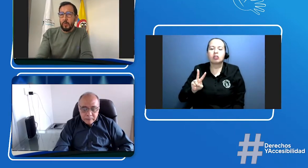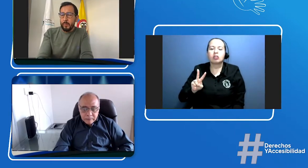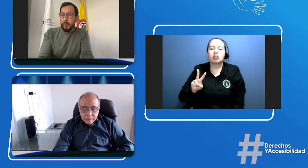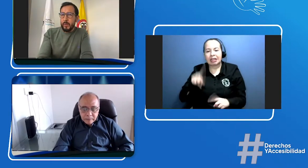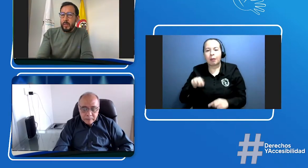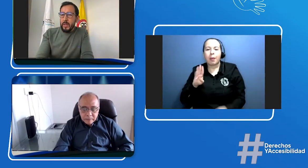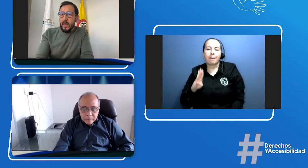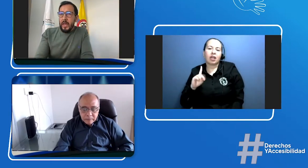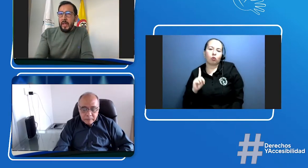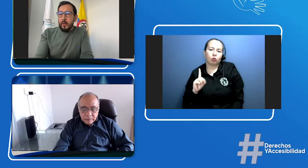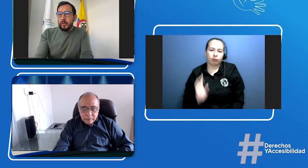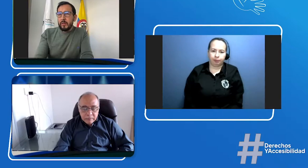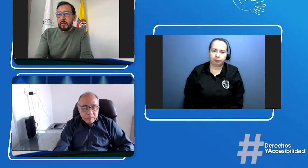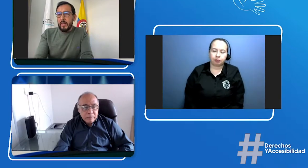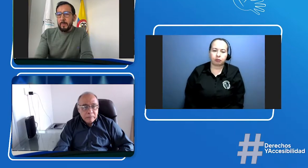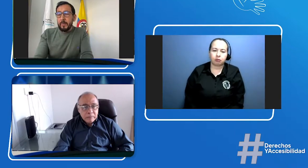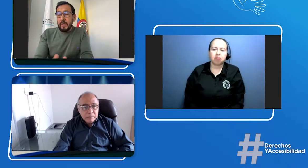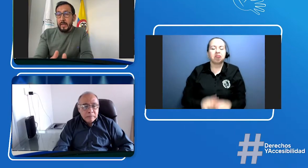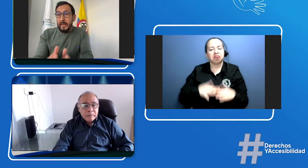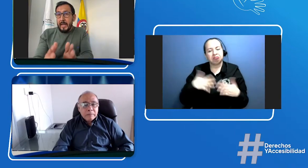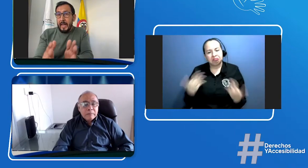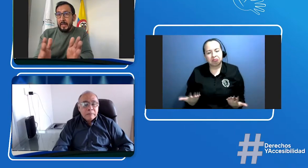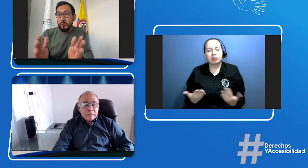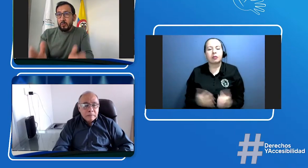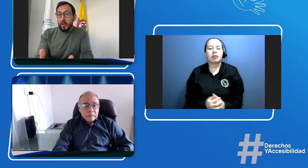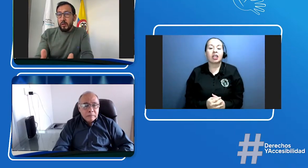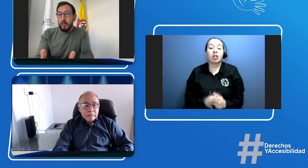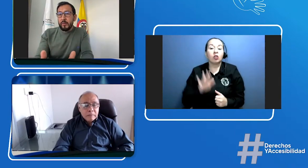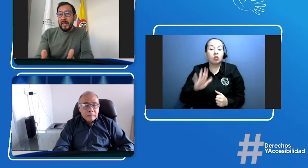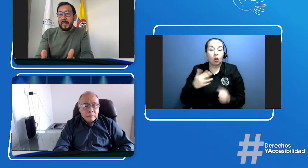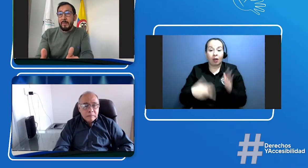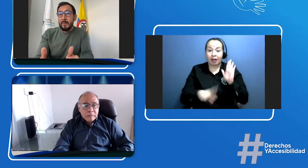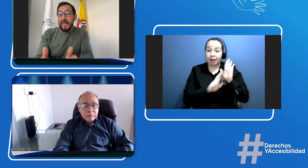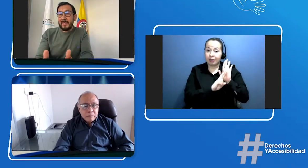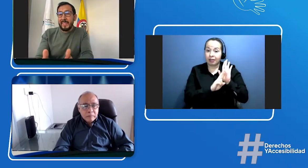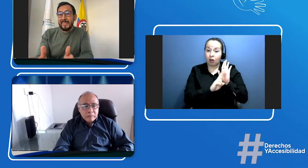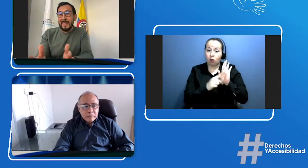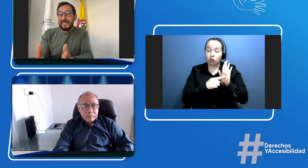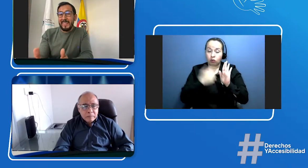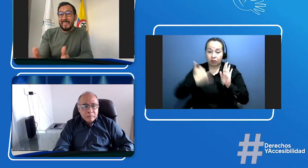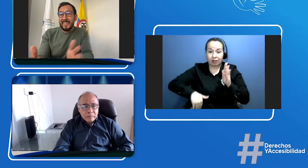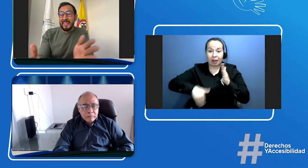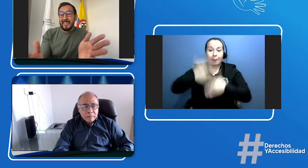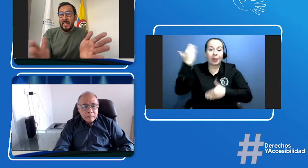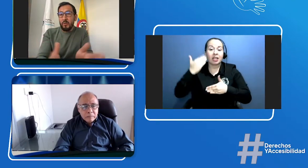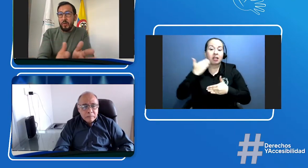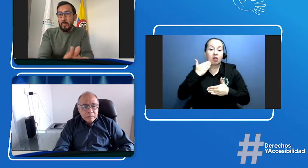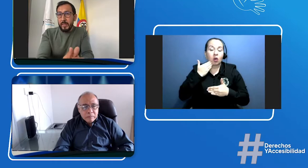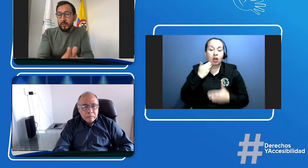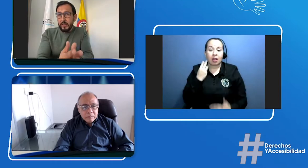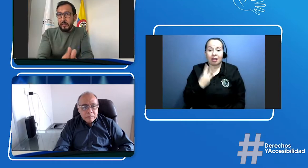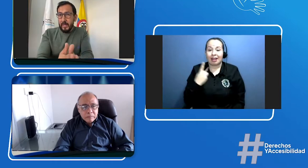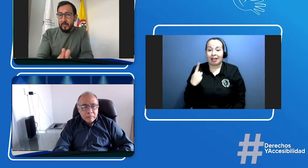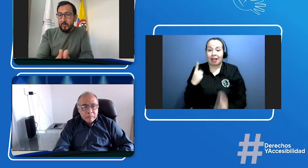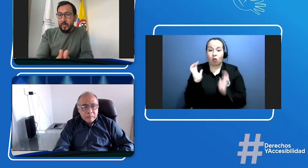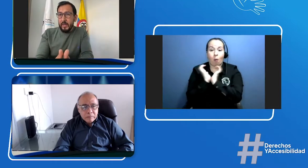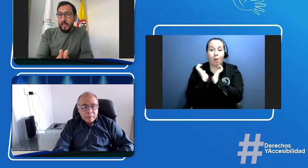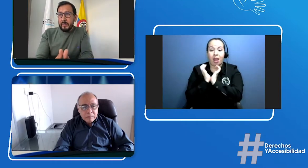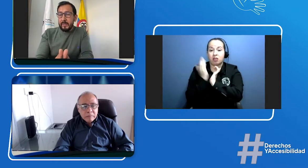Entonces, la resolución recordemos que entra en vigencia desde el 31 de mayo de este año, es decir,